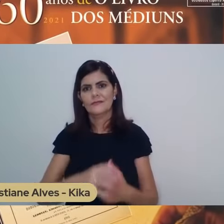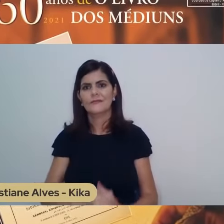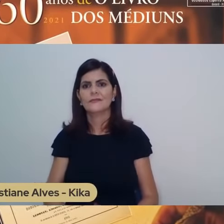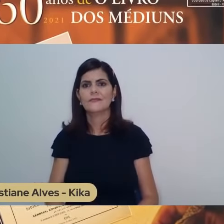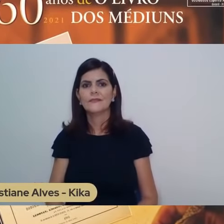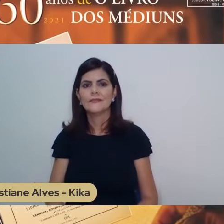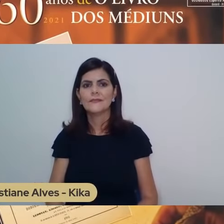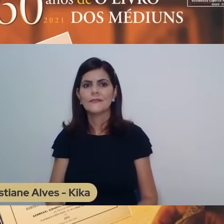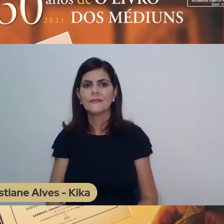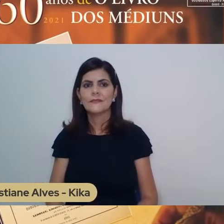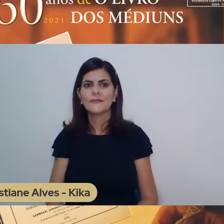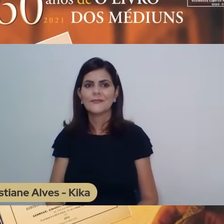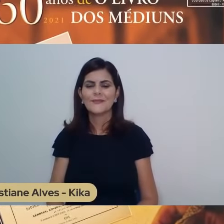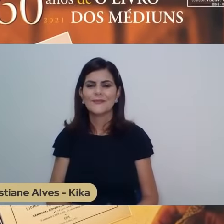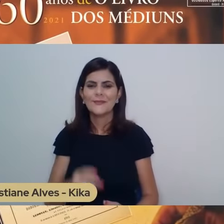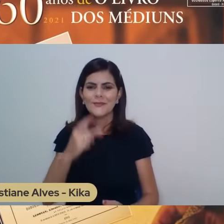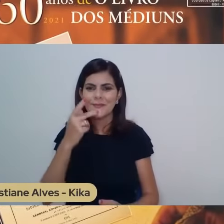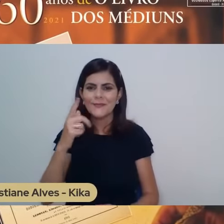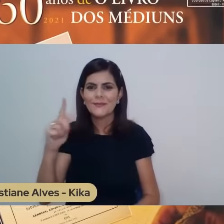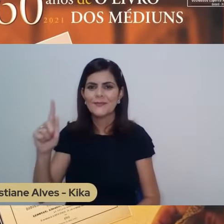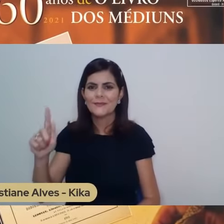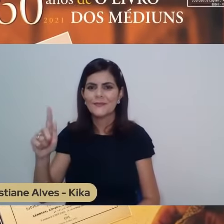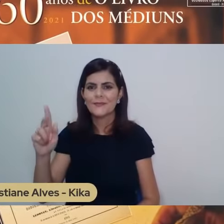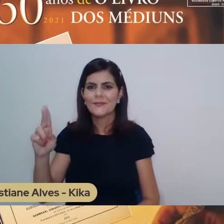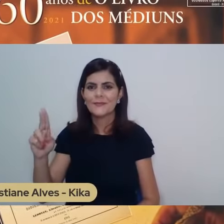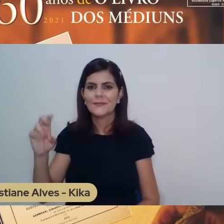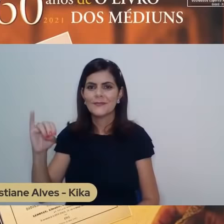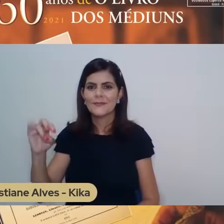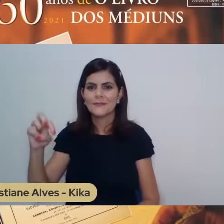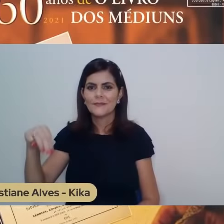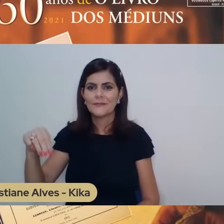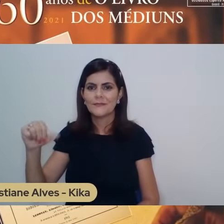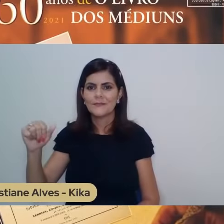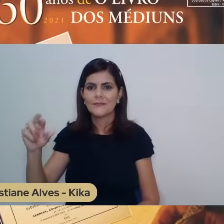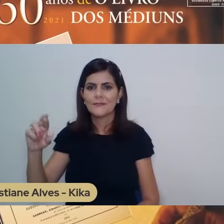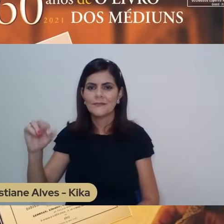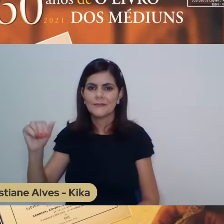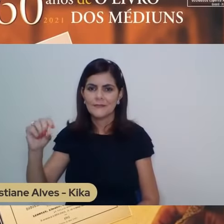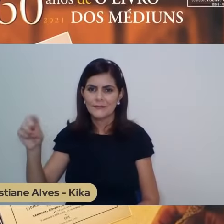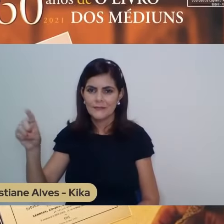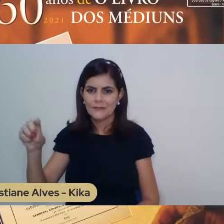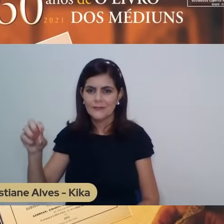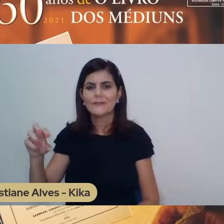Como diz Guimarães Rosa, ou vencemos o sertão, ou o sertão nos vence.